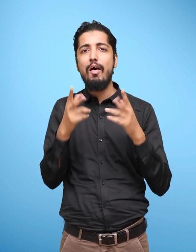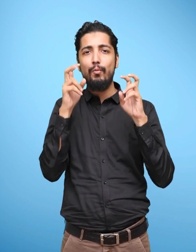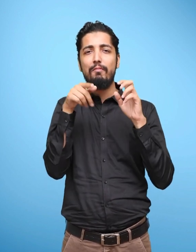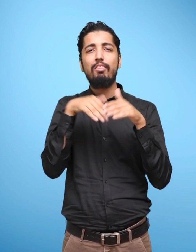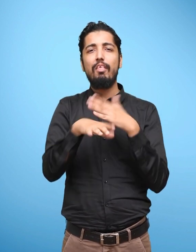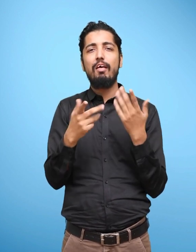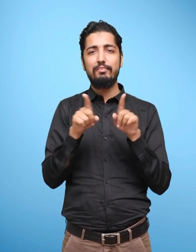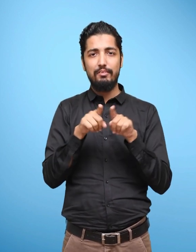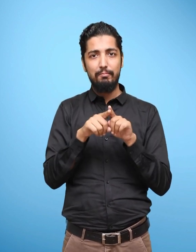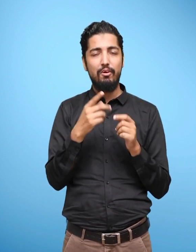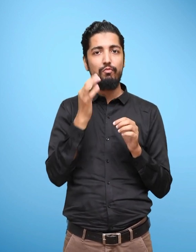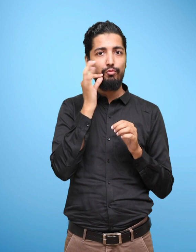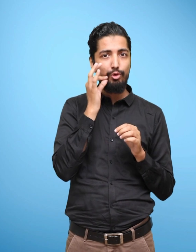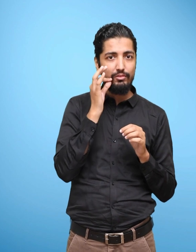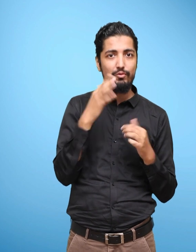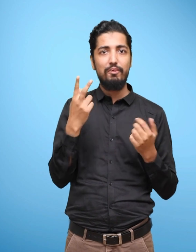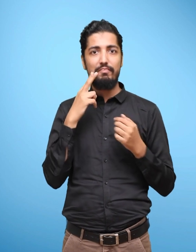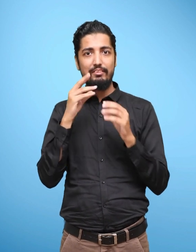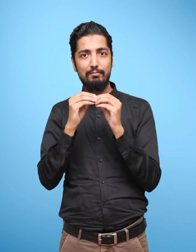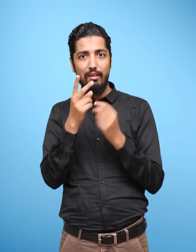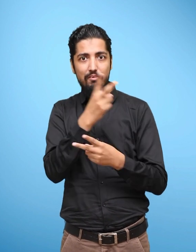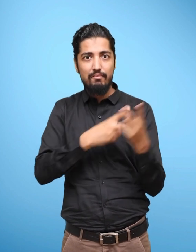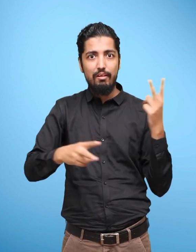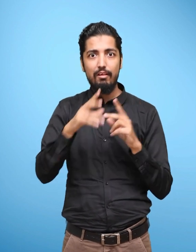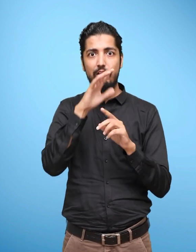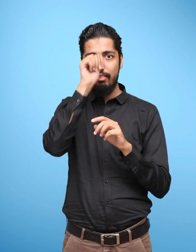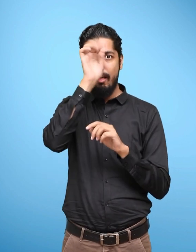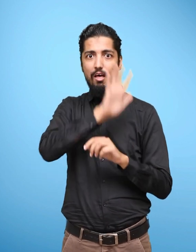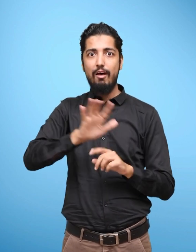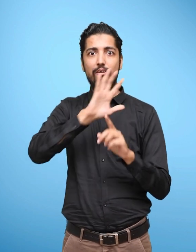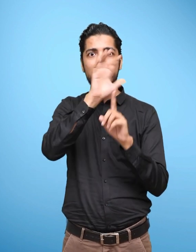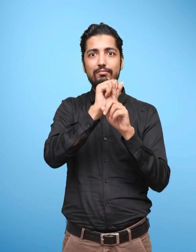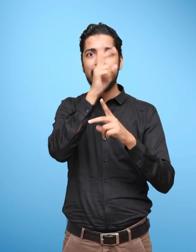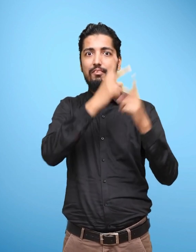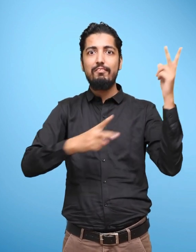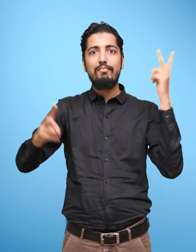In the lesson, a visit to the market. And so on.